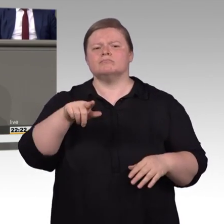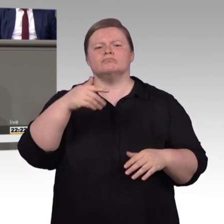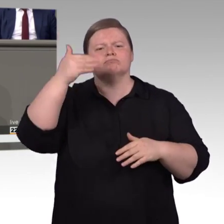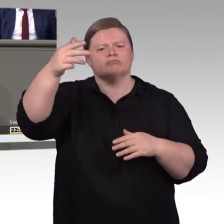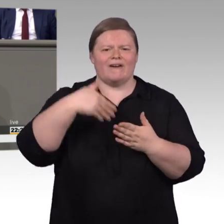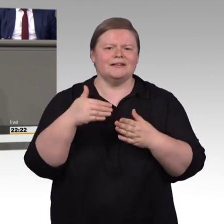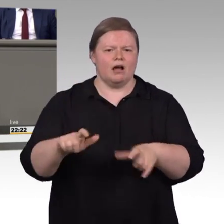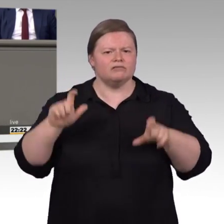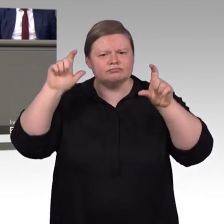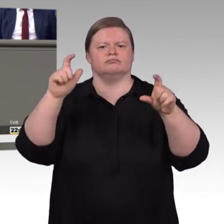Vielen Dank für die Aufmerksamkeit.